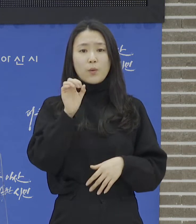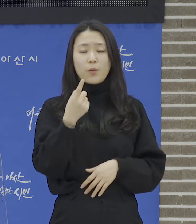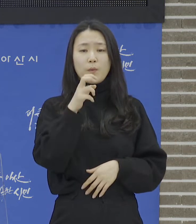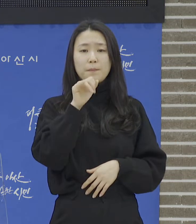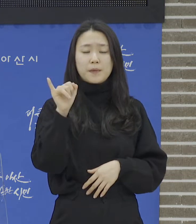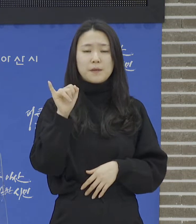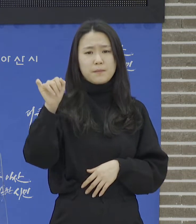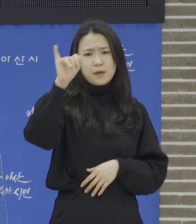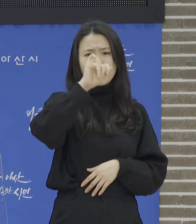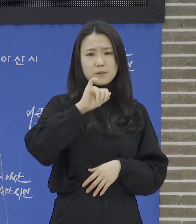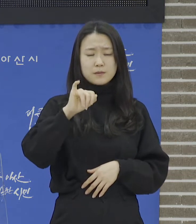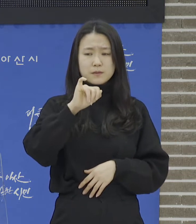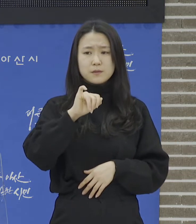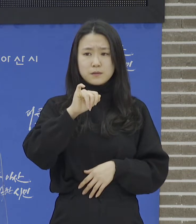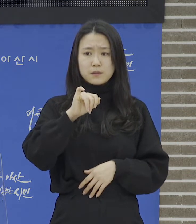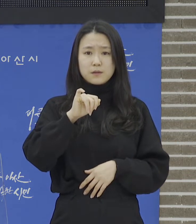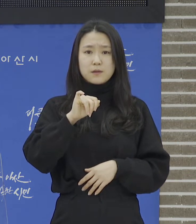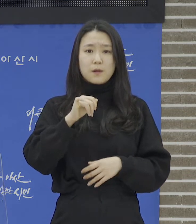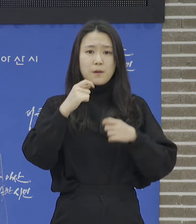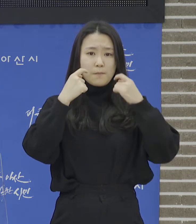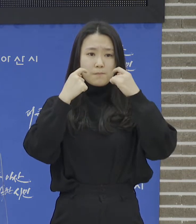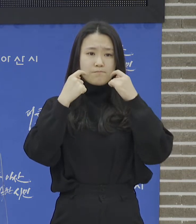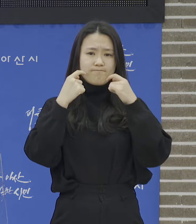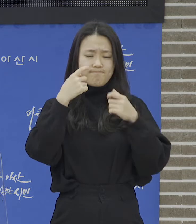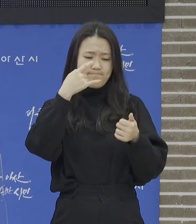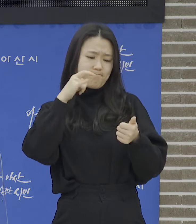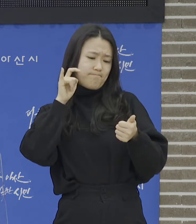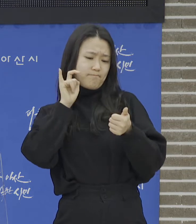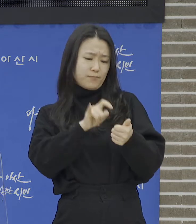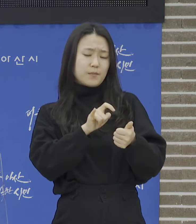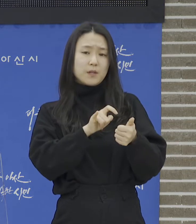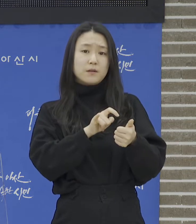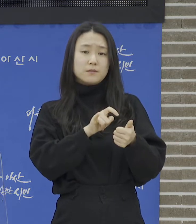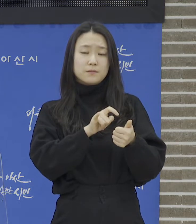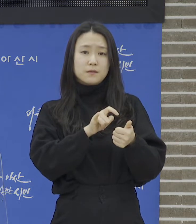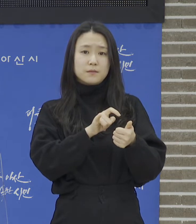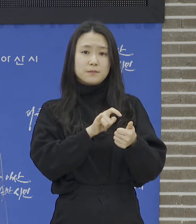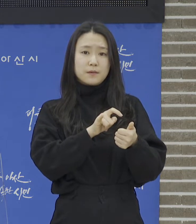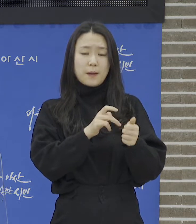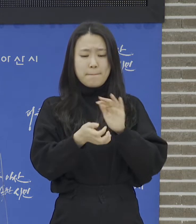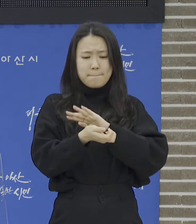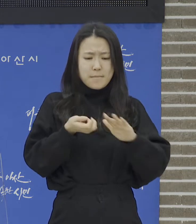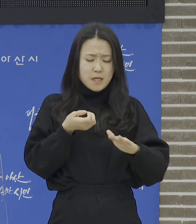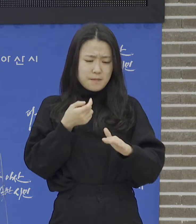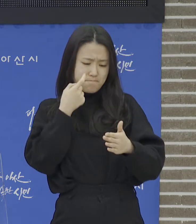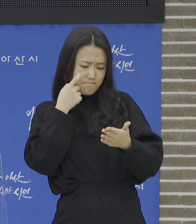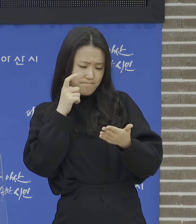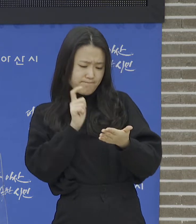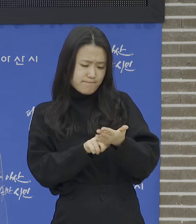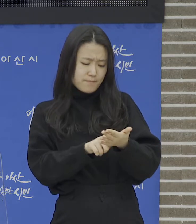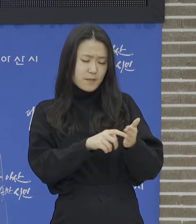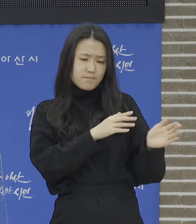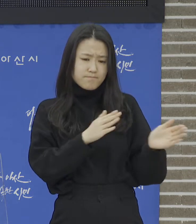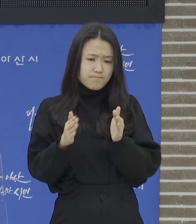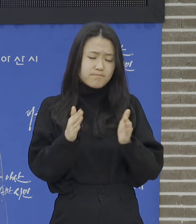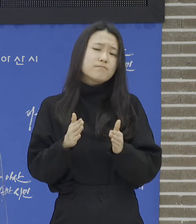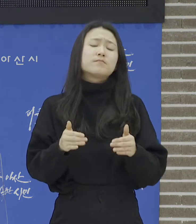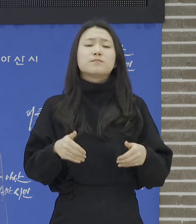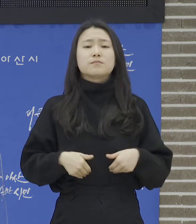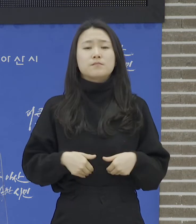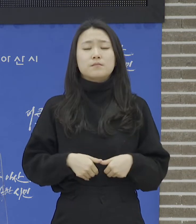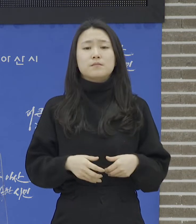발생 단계를 구분하여 상황별로 전담 인력을 배치할 계획입니다. 선별 유도